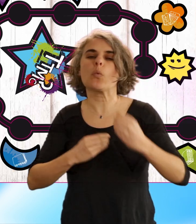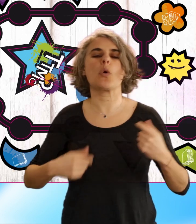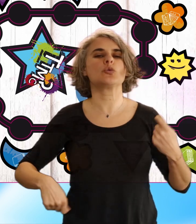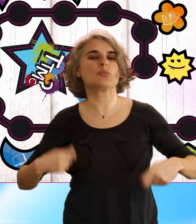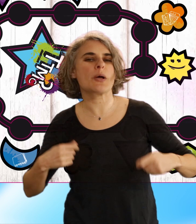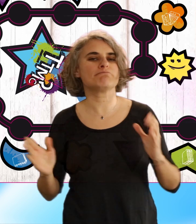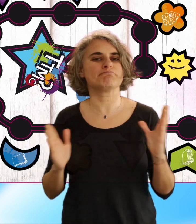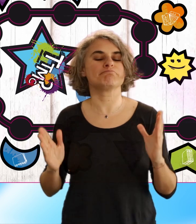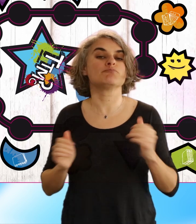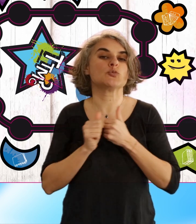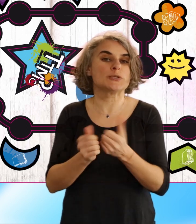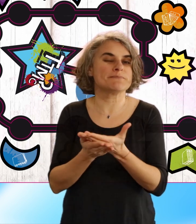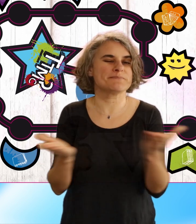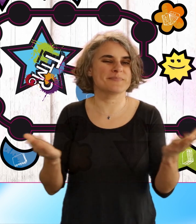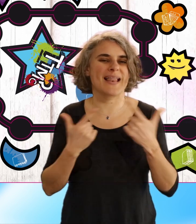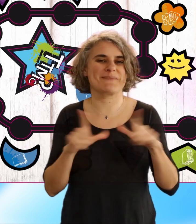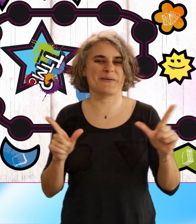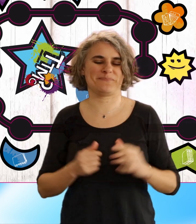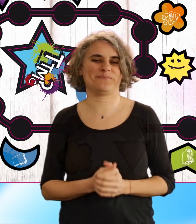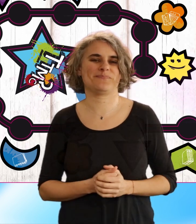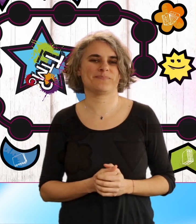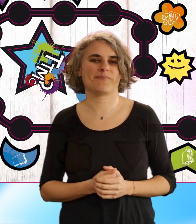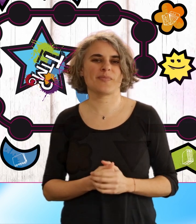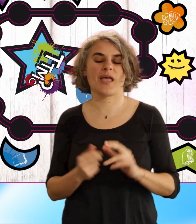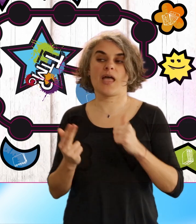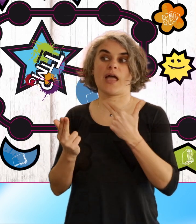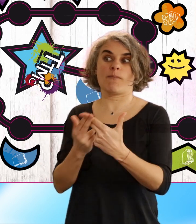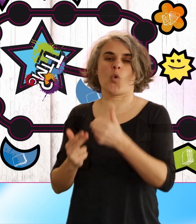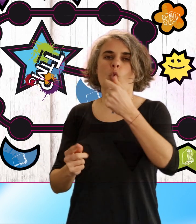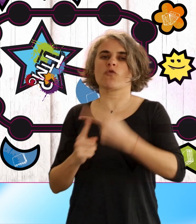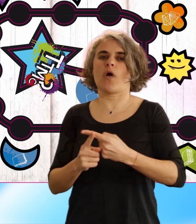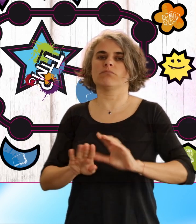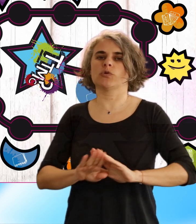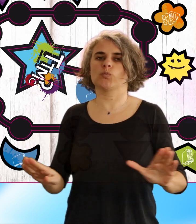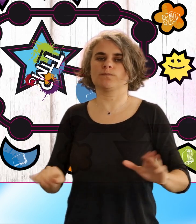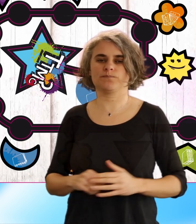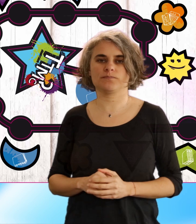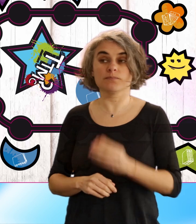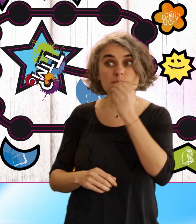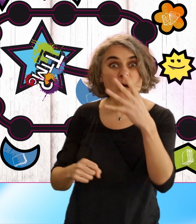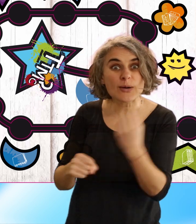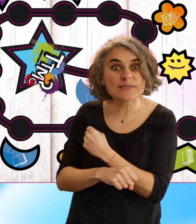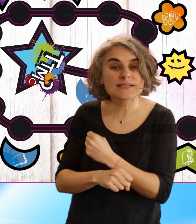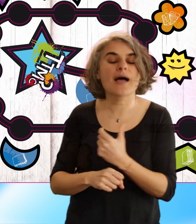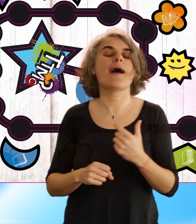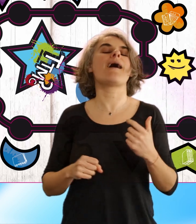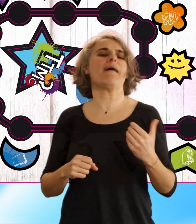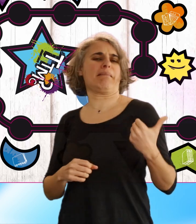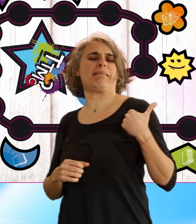dépassé selon la tolérance des autres équipes. Une seule proposition de réponse sera acceptée. En cas de bonne réponse,